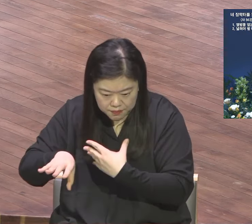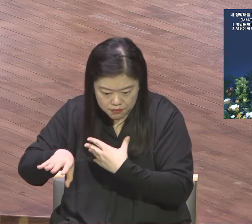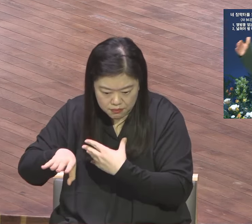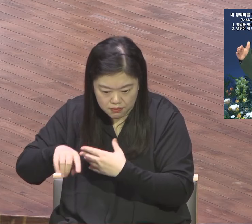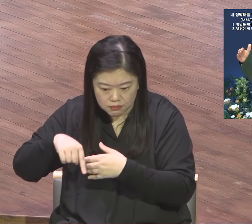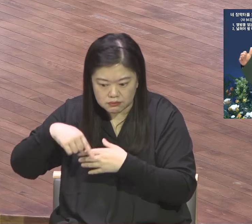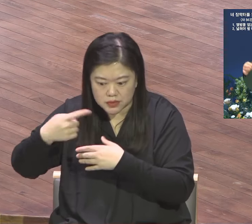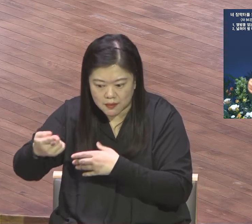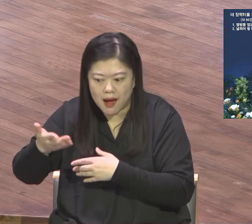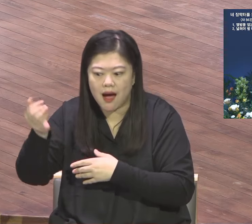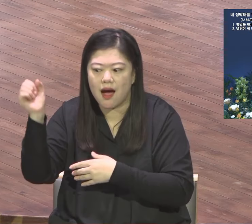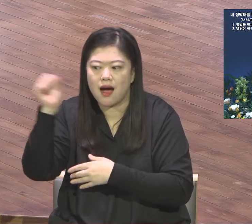축구받아